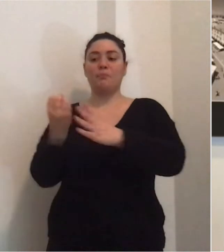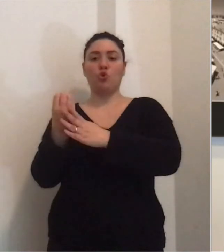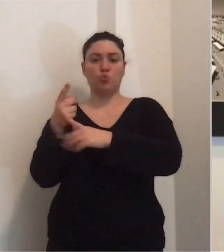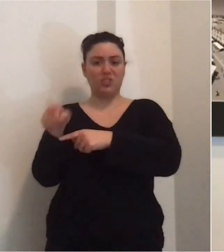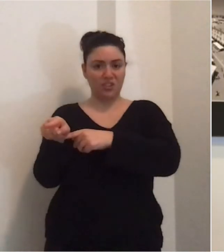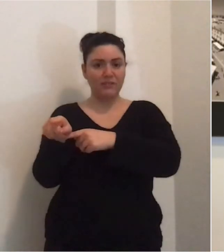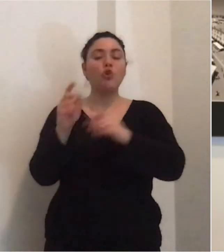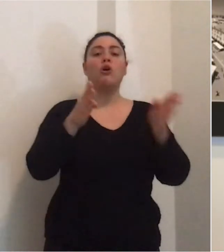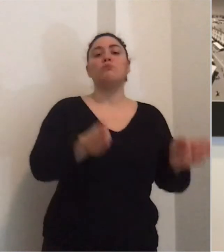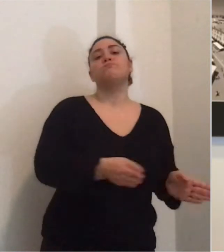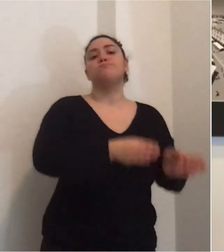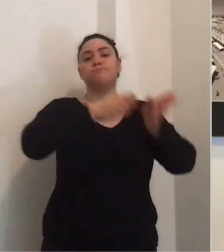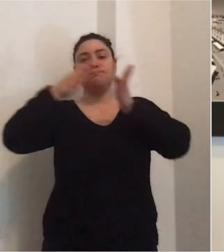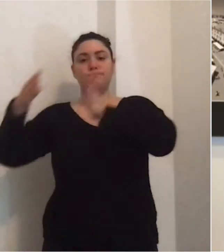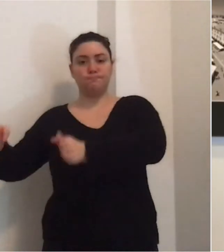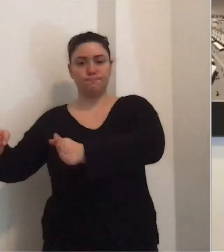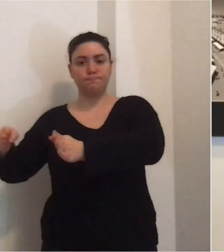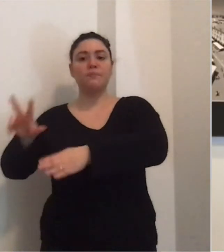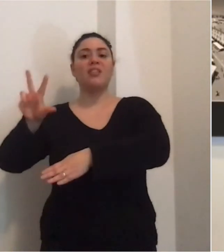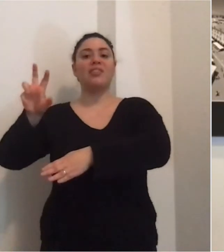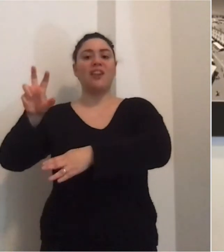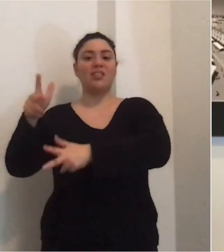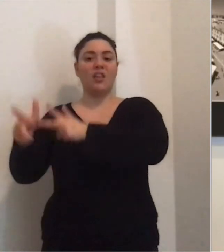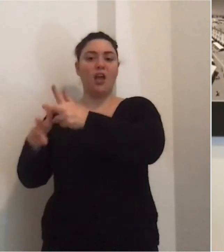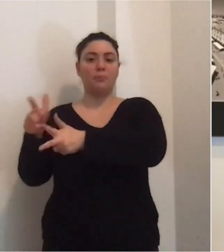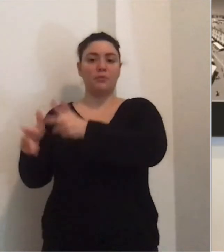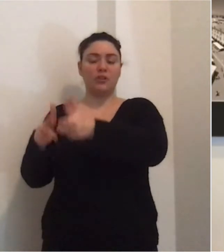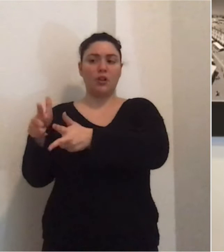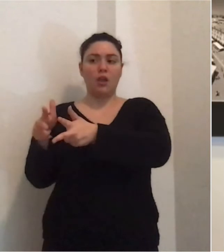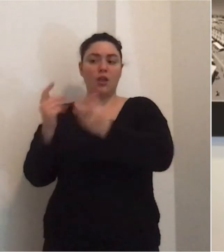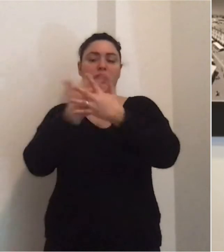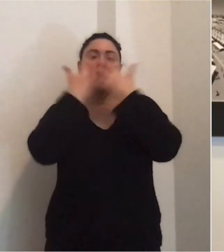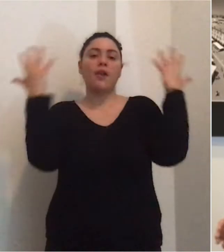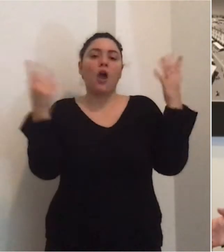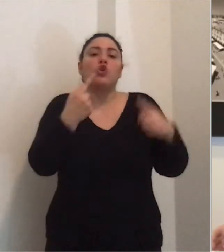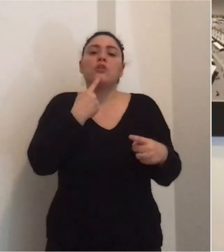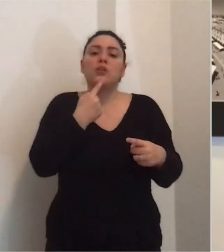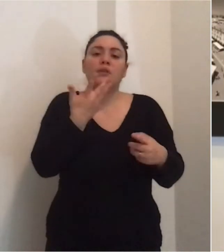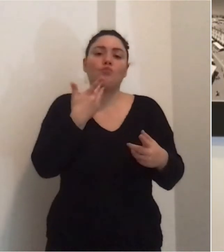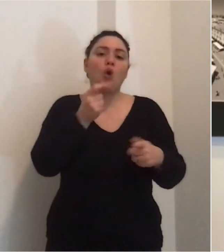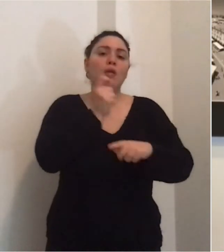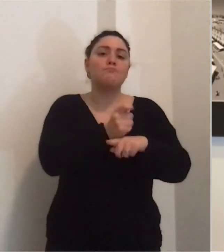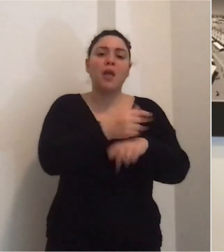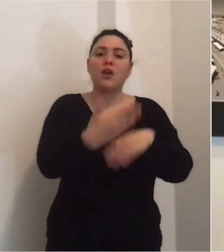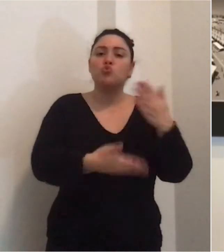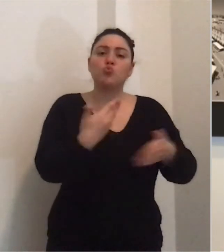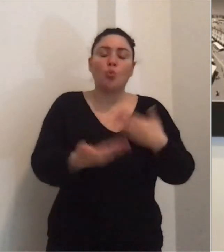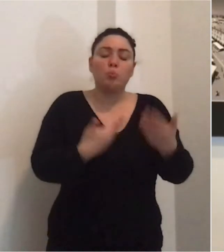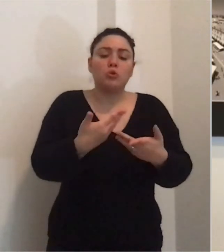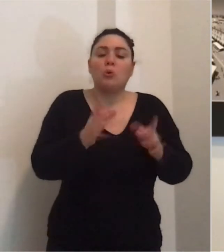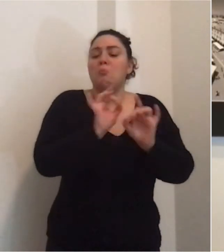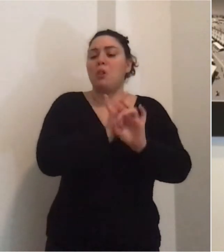produttivo. Ovviamente chi vuole può anticipare anche il pagamento ma rendendoci conto della